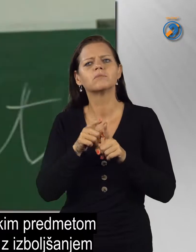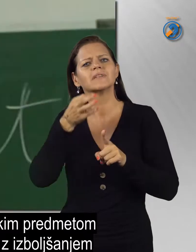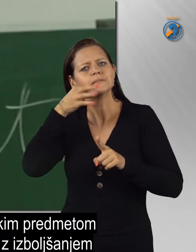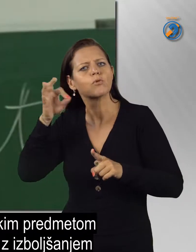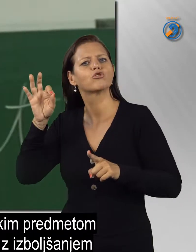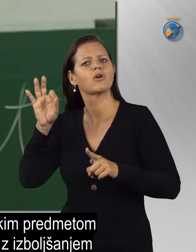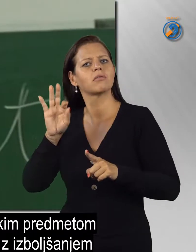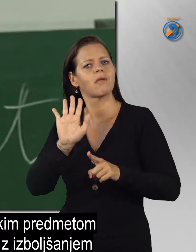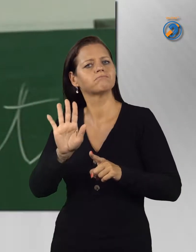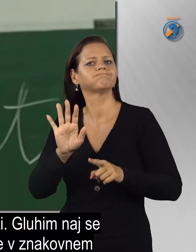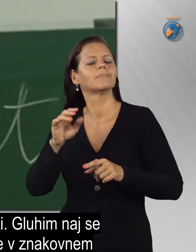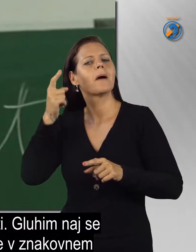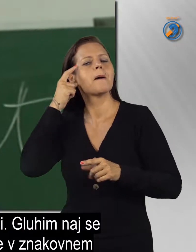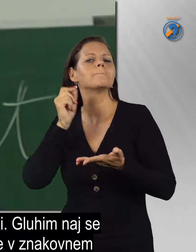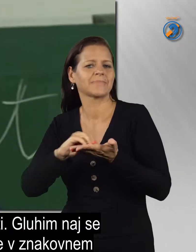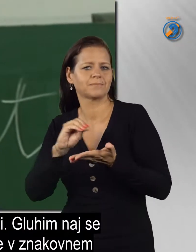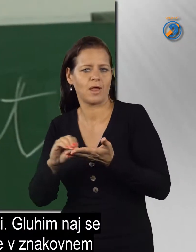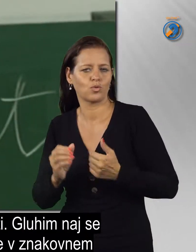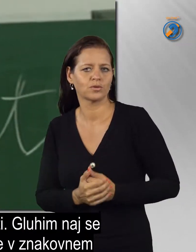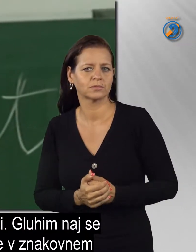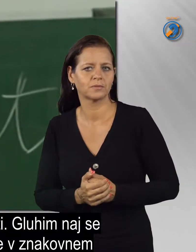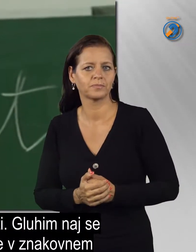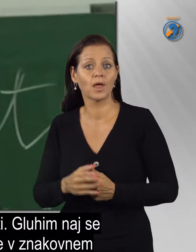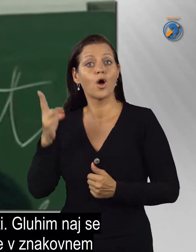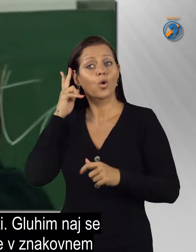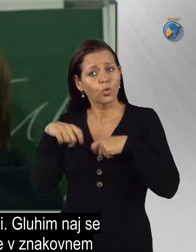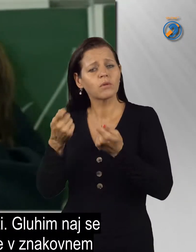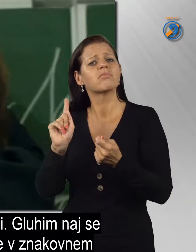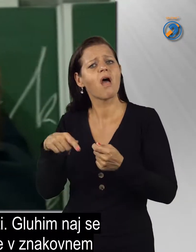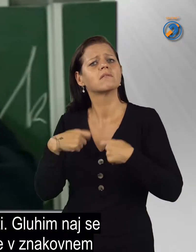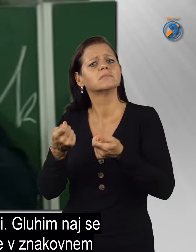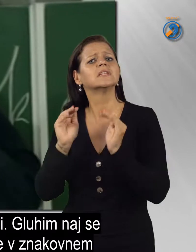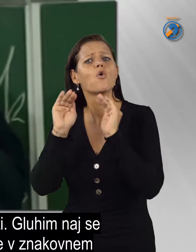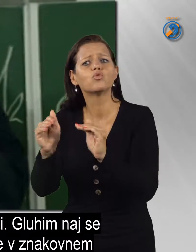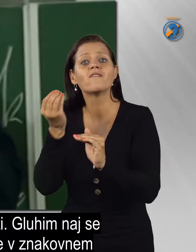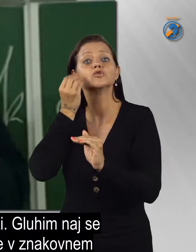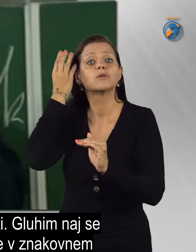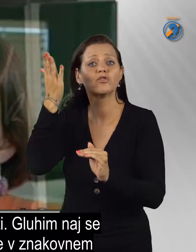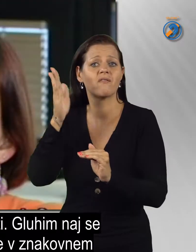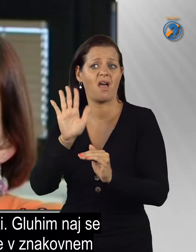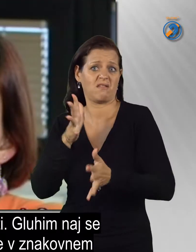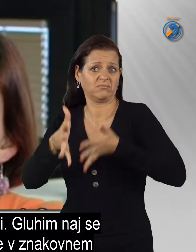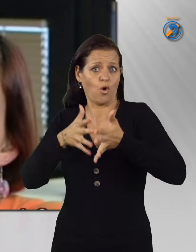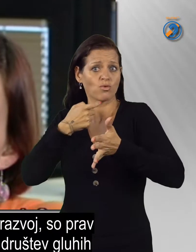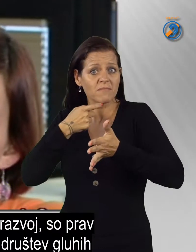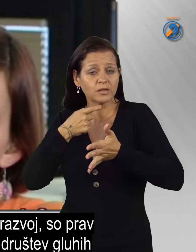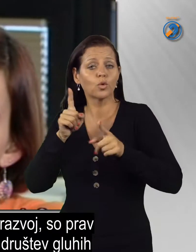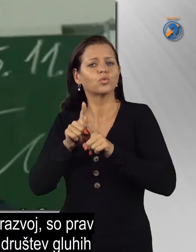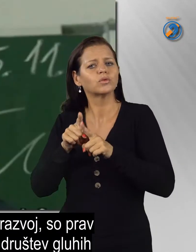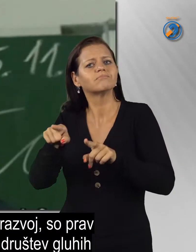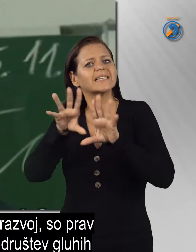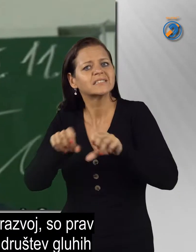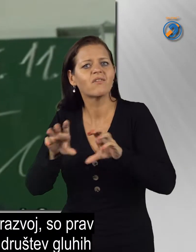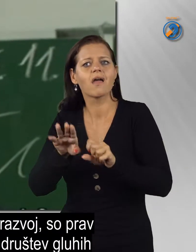izboljšanjem funkcionalne pismenosti. Gluhim naj se zagotovi izobraževanje v znakovnem jeziku in